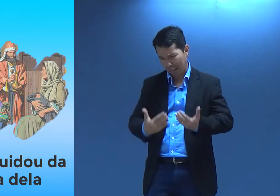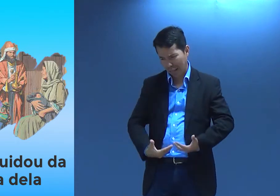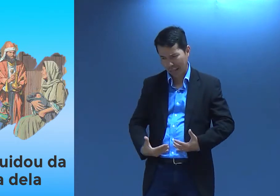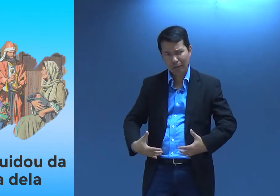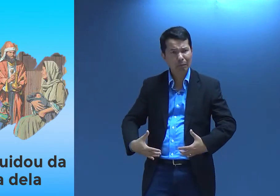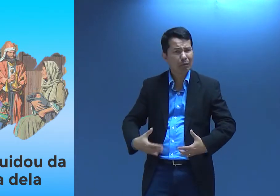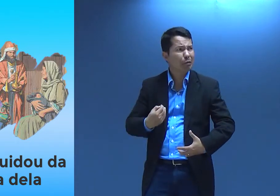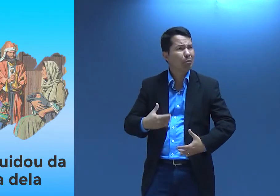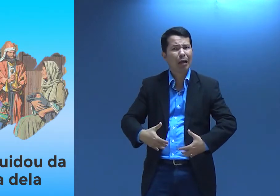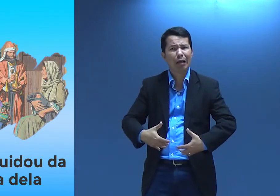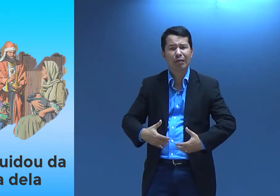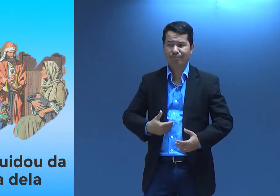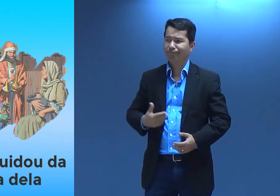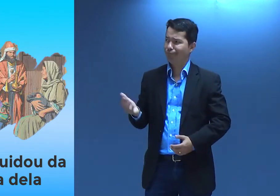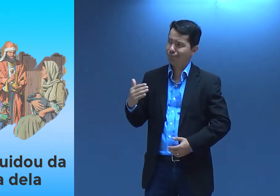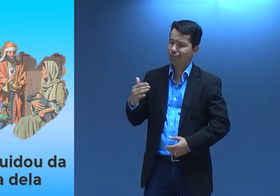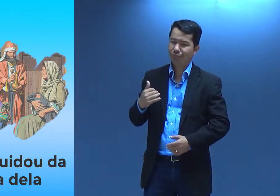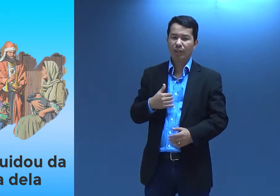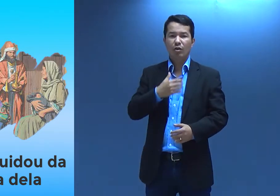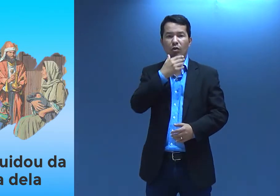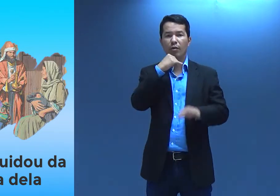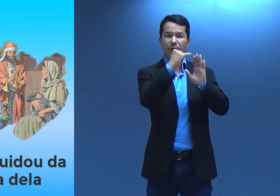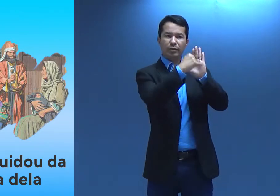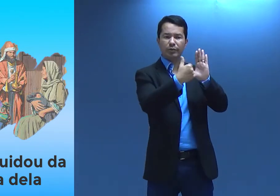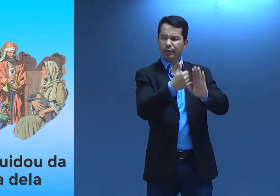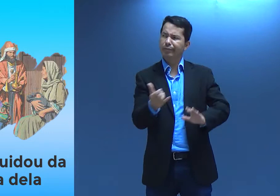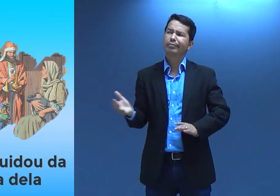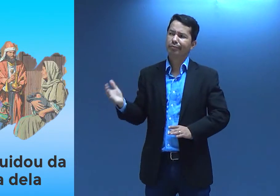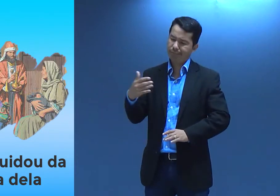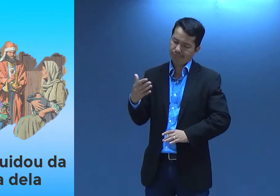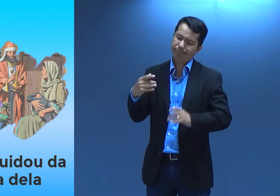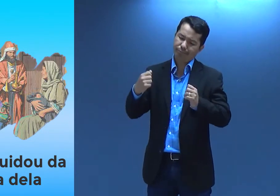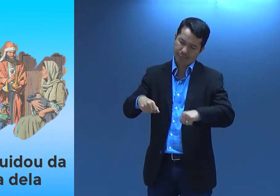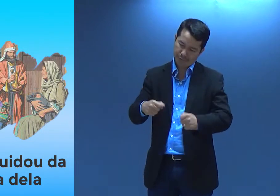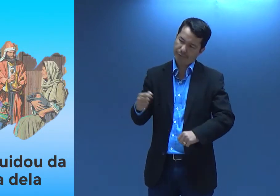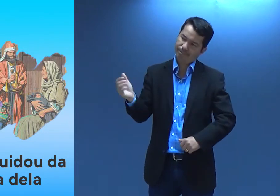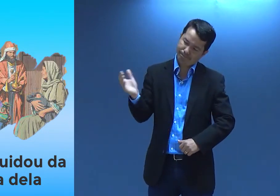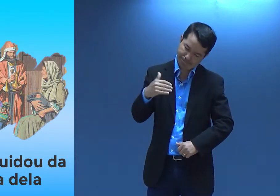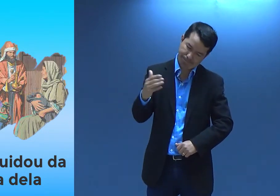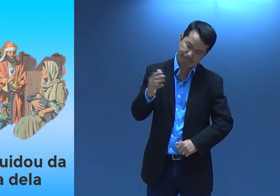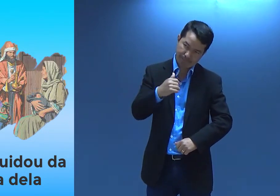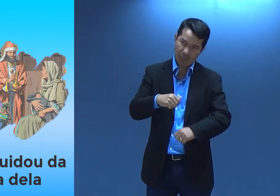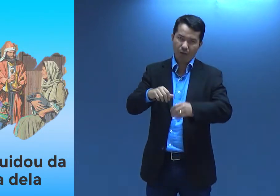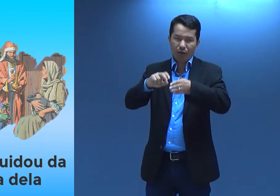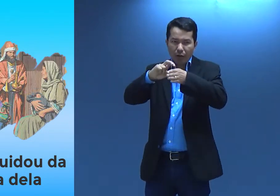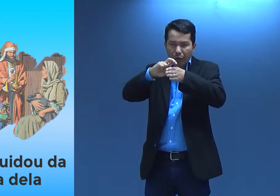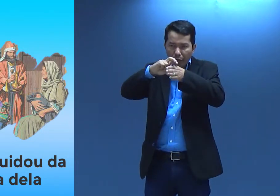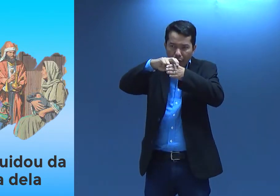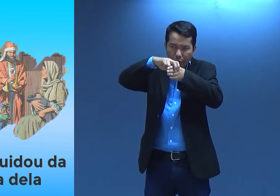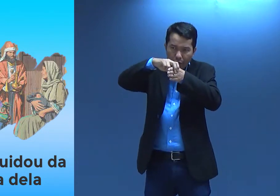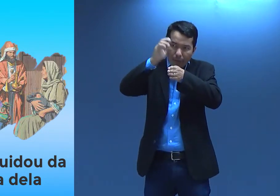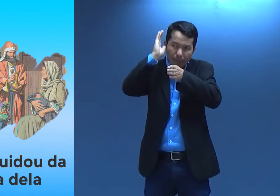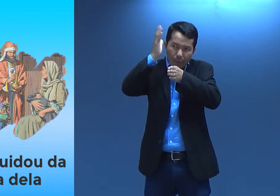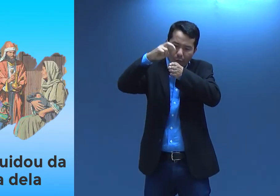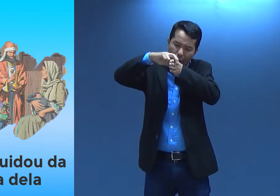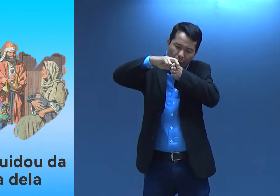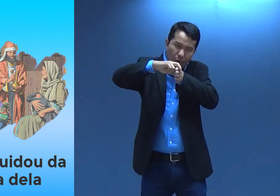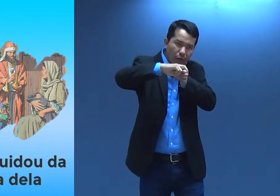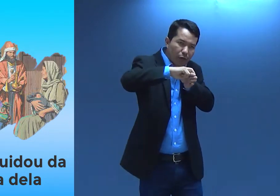Ai, eu tô grávida. Como é que eu vou fazer? Não, vamos. Então, a José falou, não, vamos. A gente precisa ir fazer esse documento. Então, ela